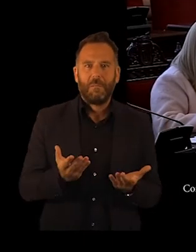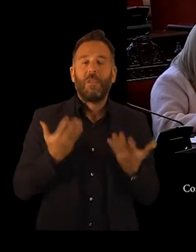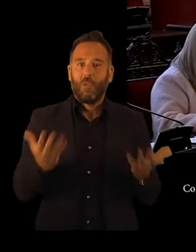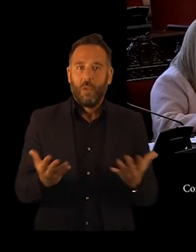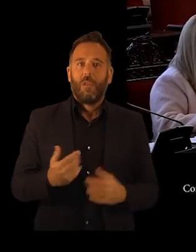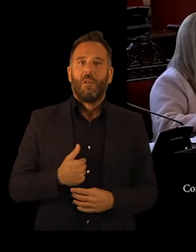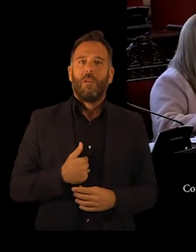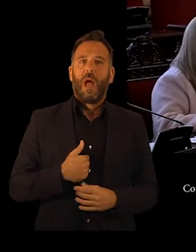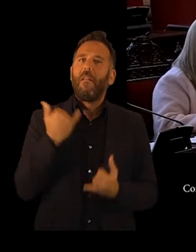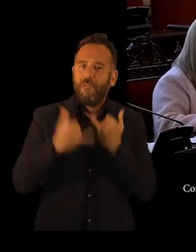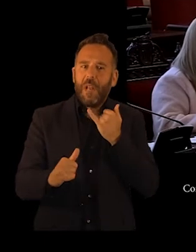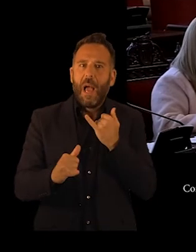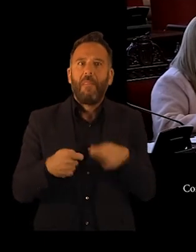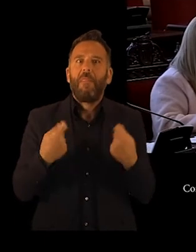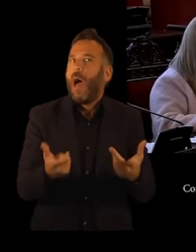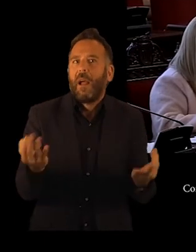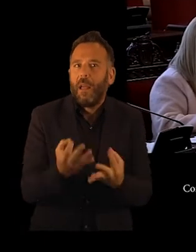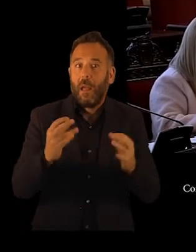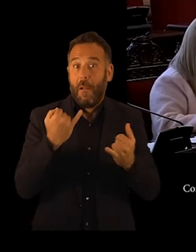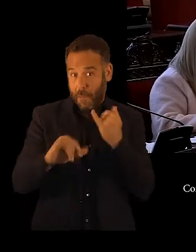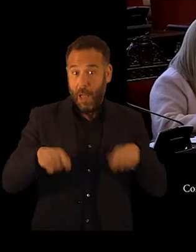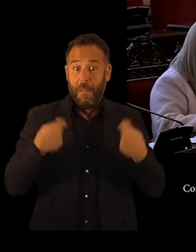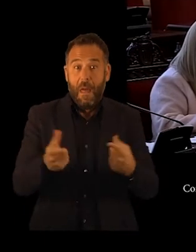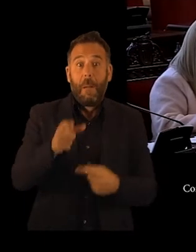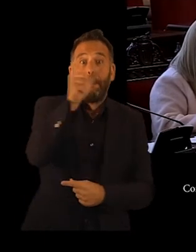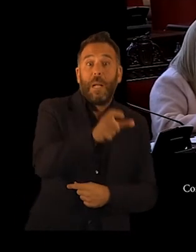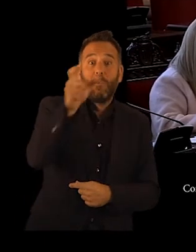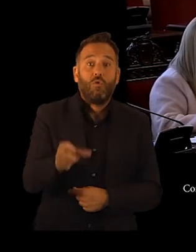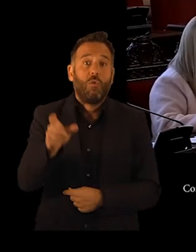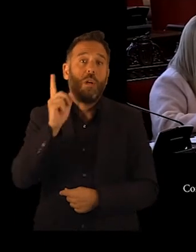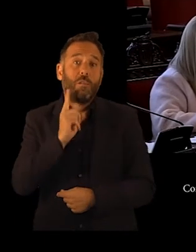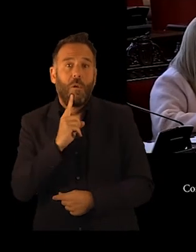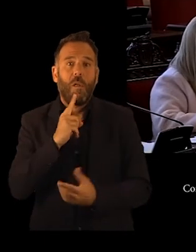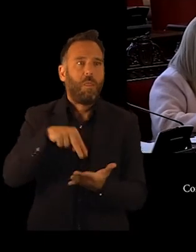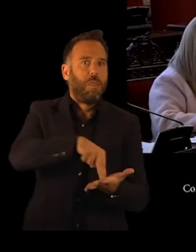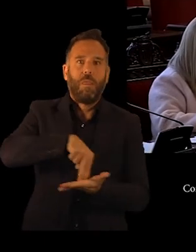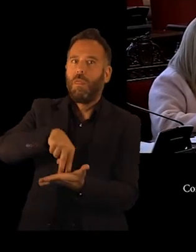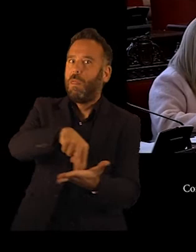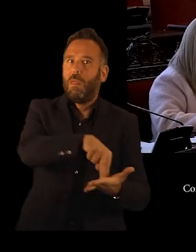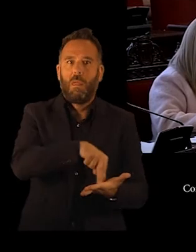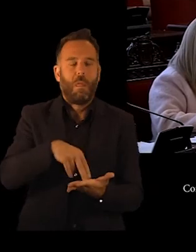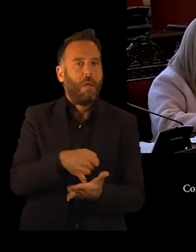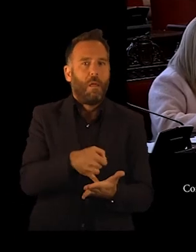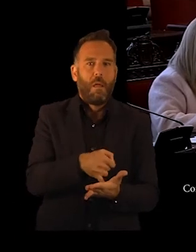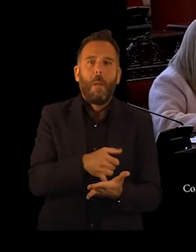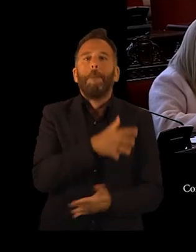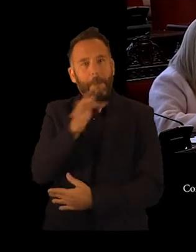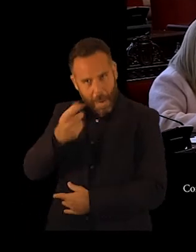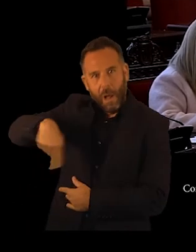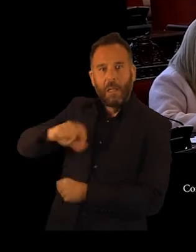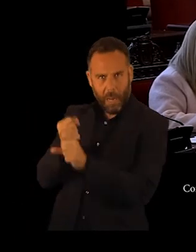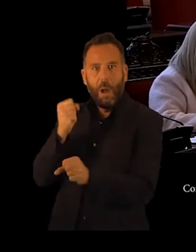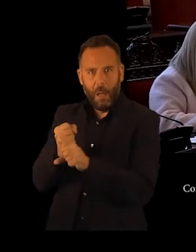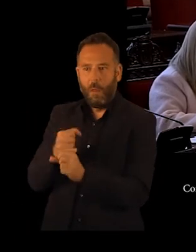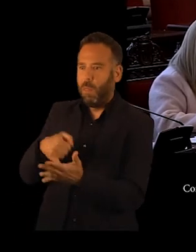que ha dejado en estado de indefensión, como he dicho antes, no solo a los trabajadores, sino a todas las personas sordas, que son